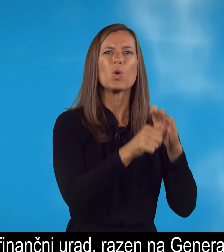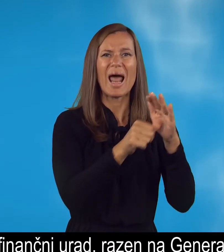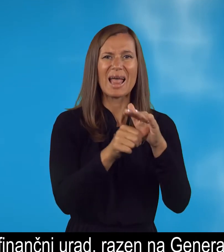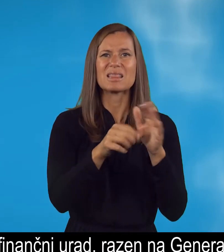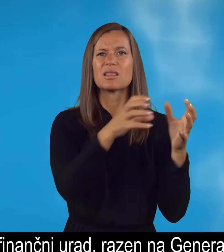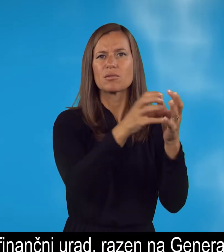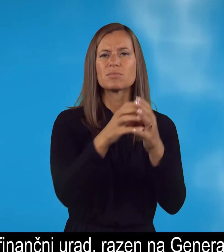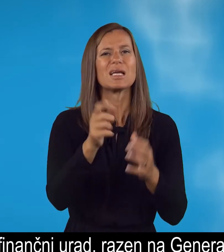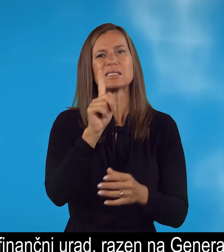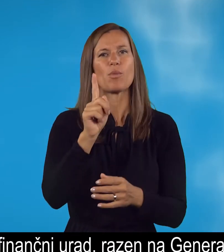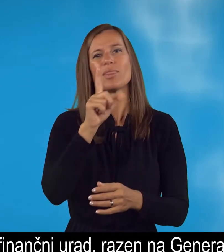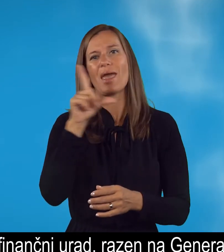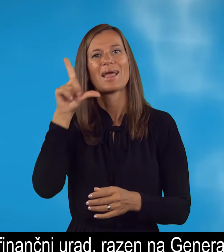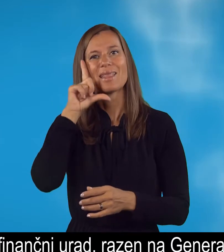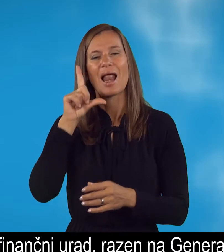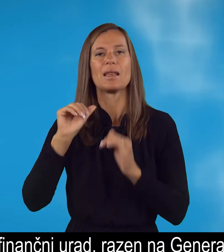generalni in posebni finančni urad.